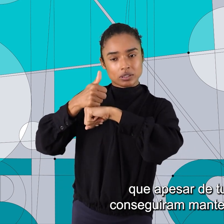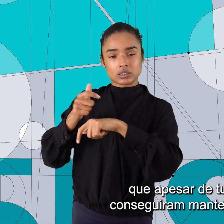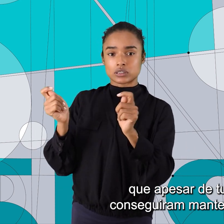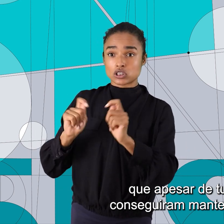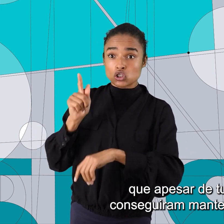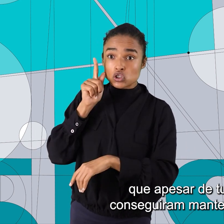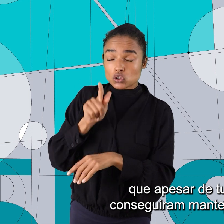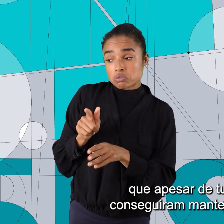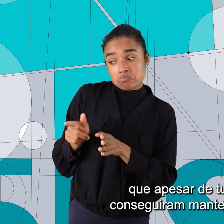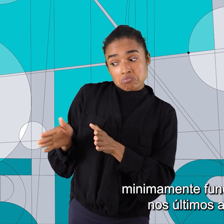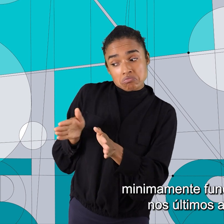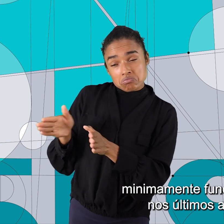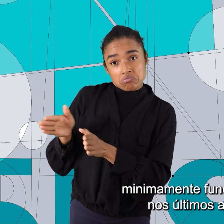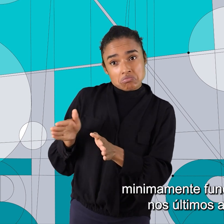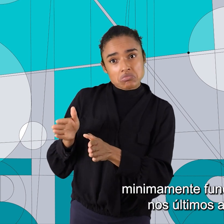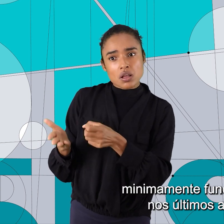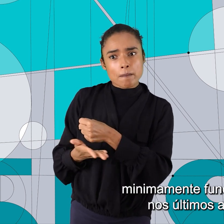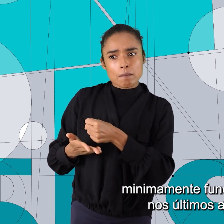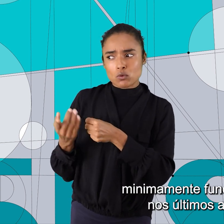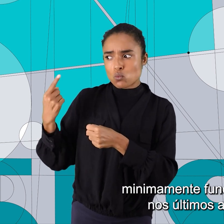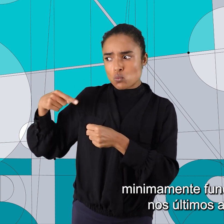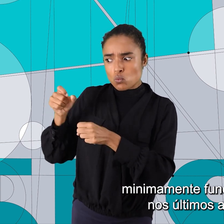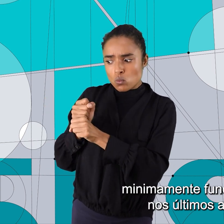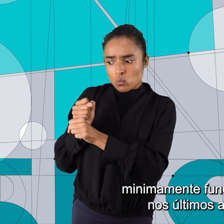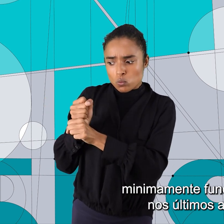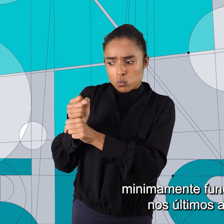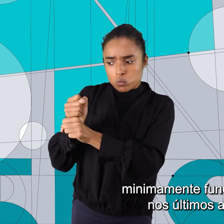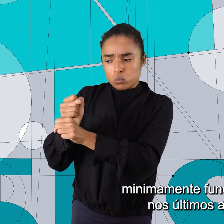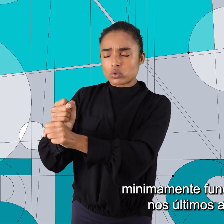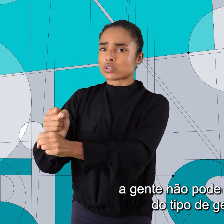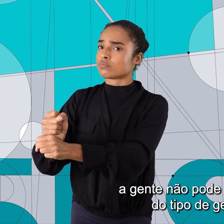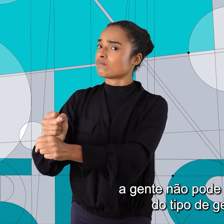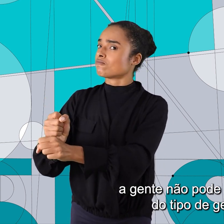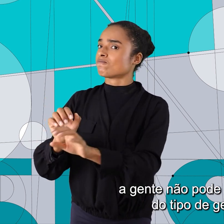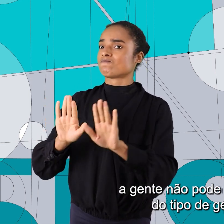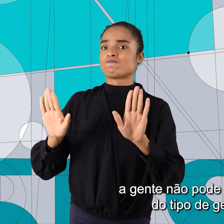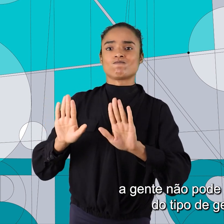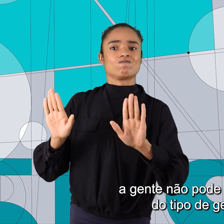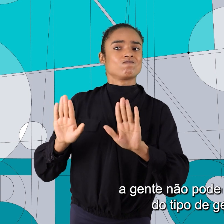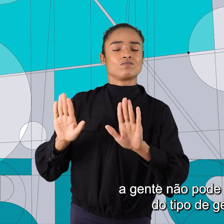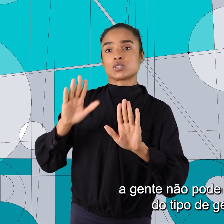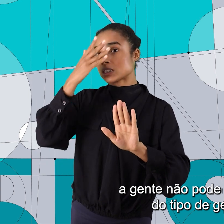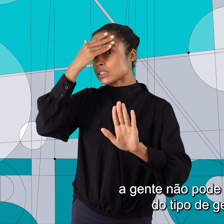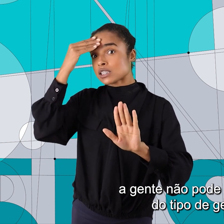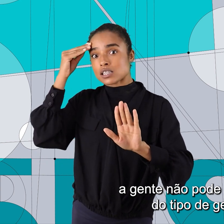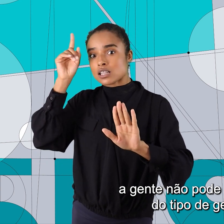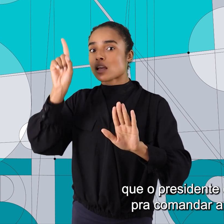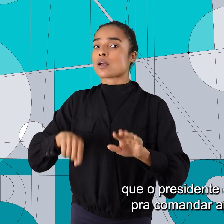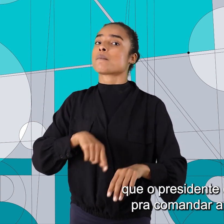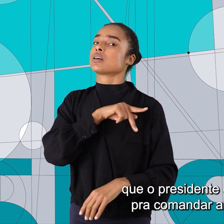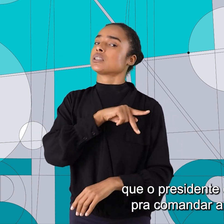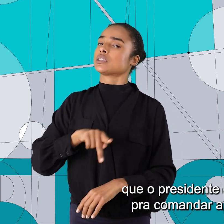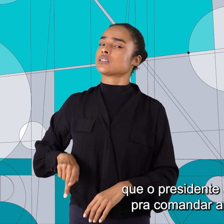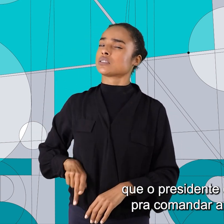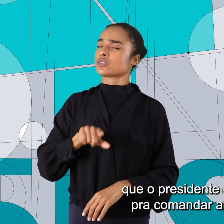isso, conseguiram manter as coisas minimamente funcionando nos últimos anos, a gente não pode esquecer do tipo de gente